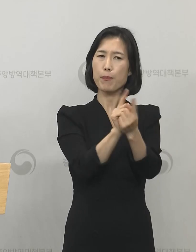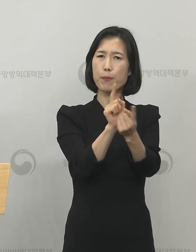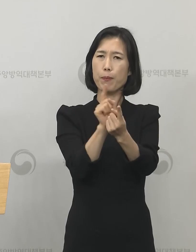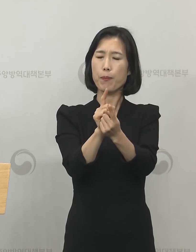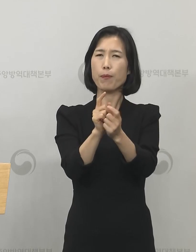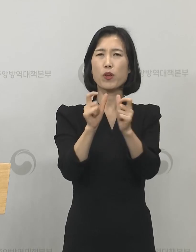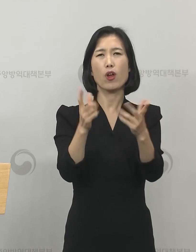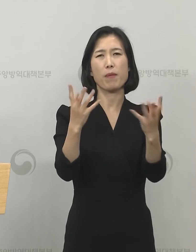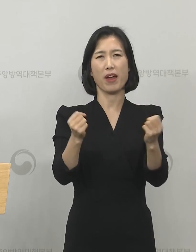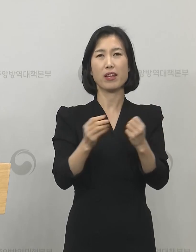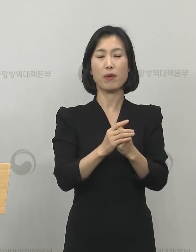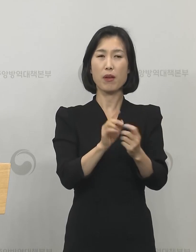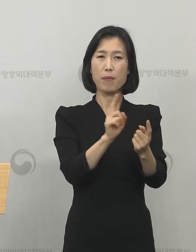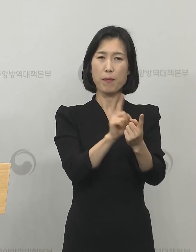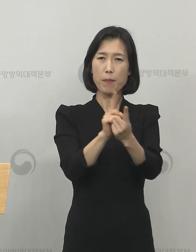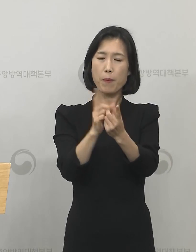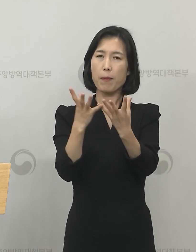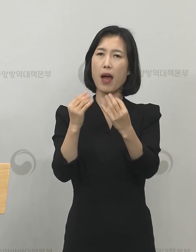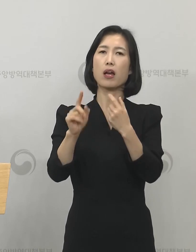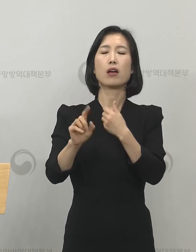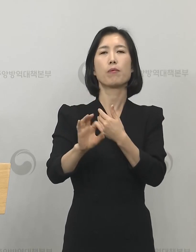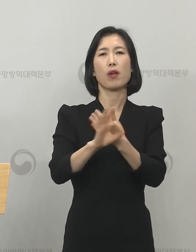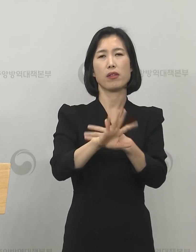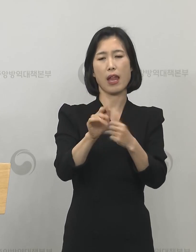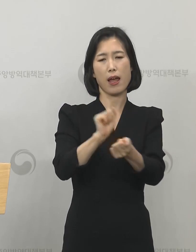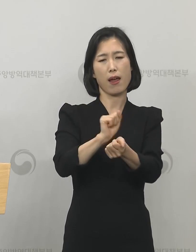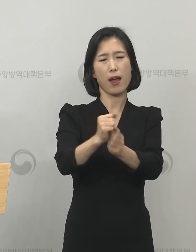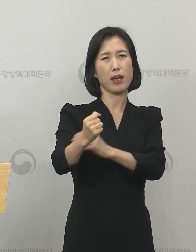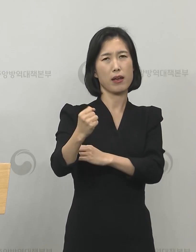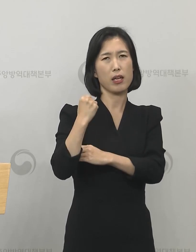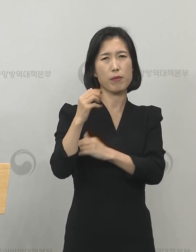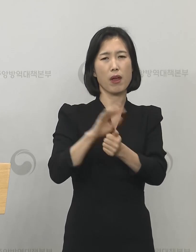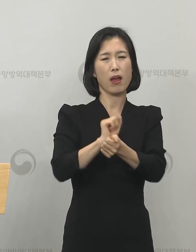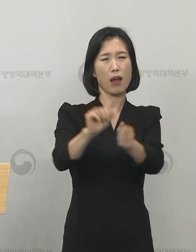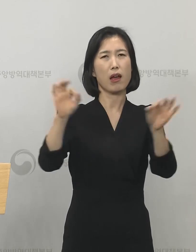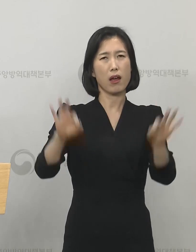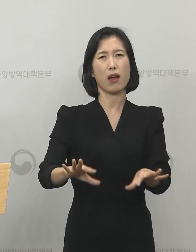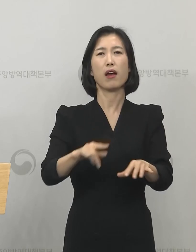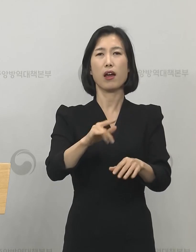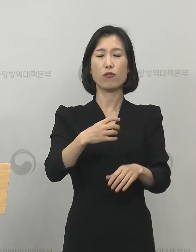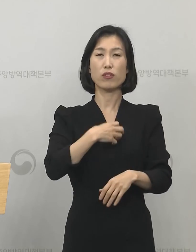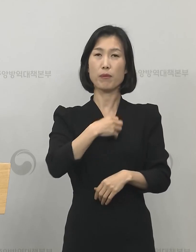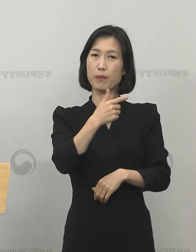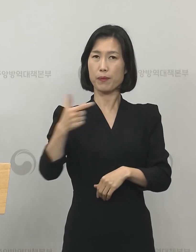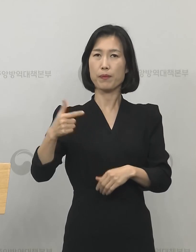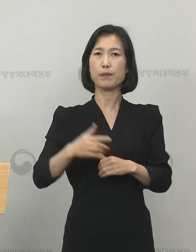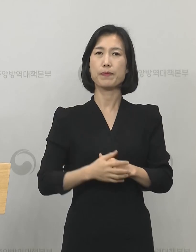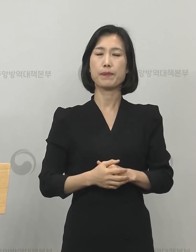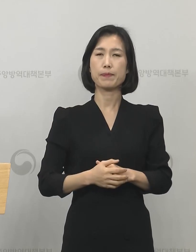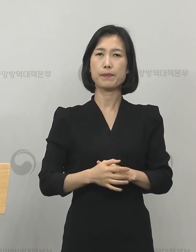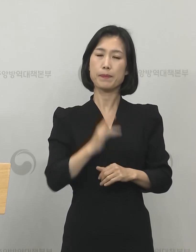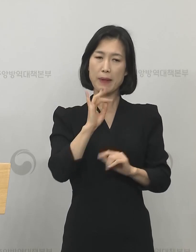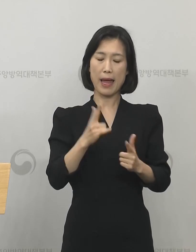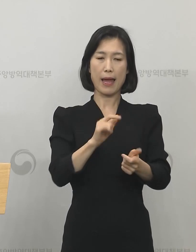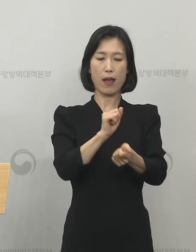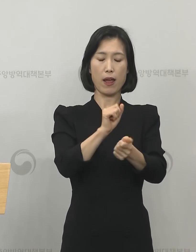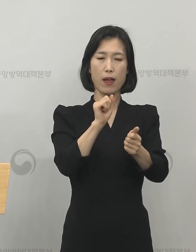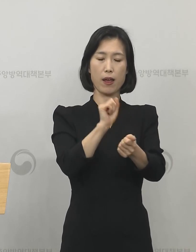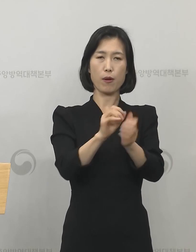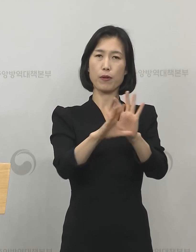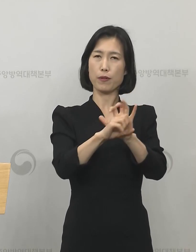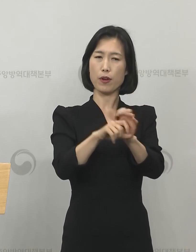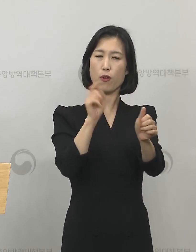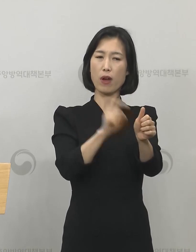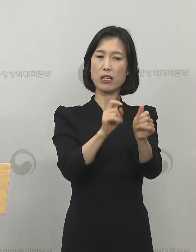경우는 대부분이 감염되어 높은 전염력을 보여주고 있습니다. 또한 확진자 중에 약 30